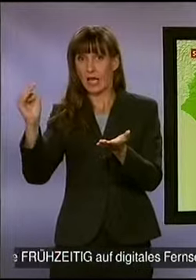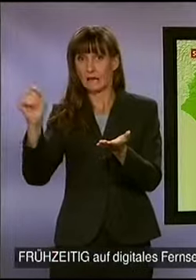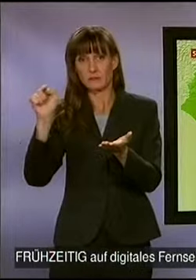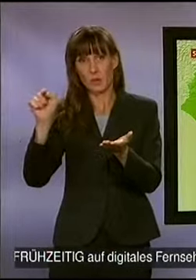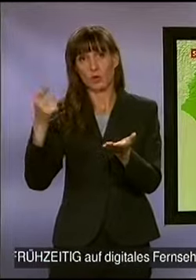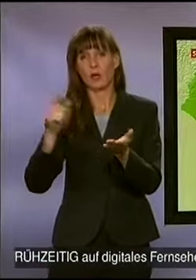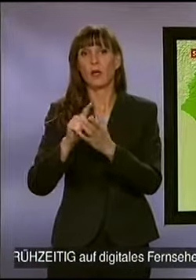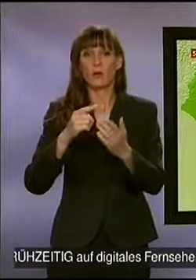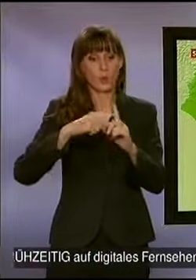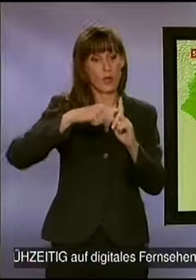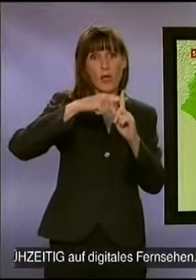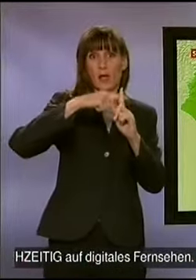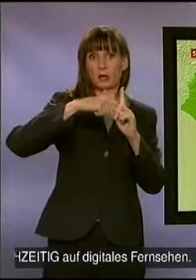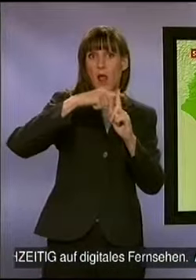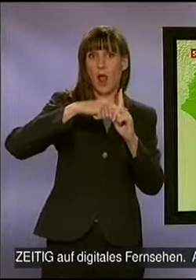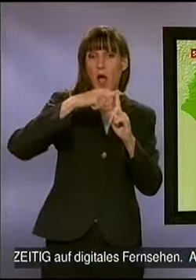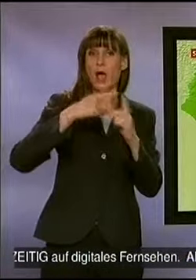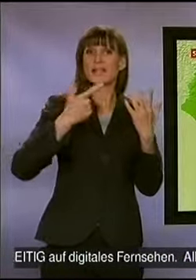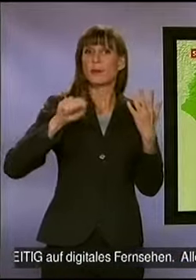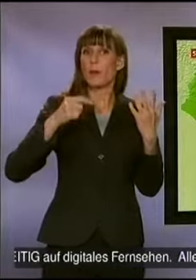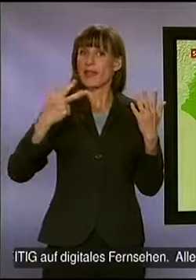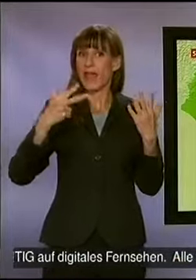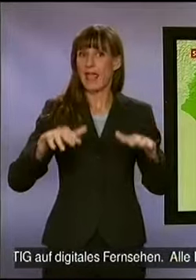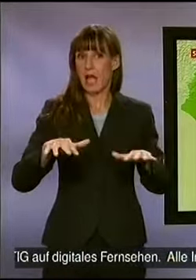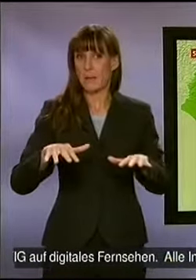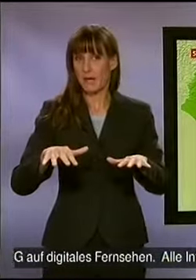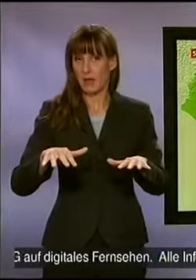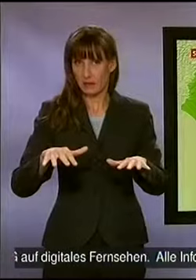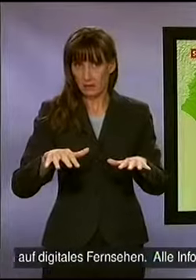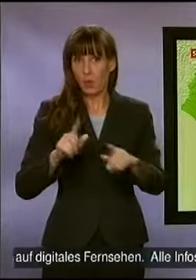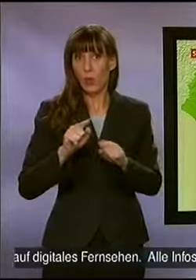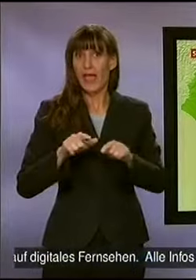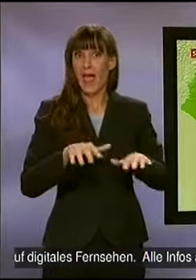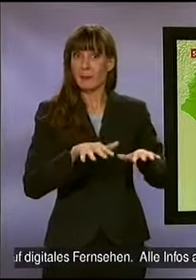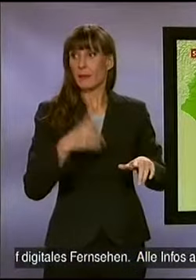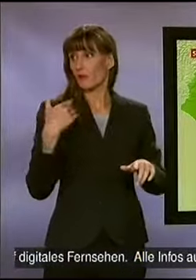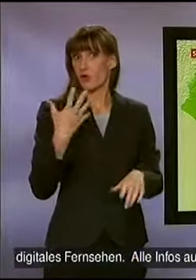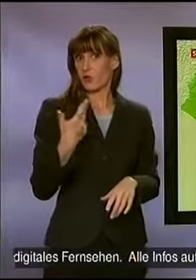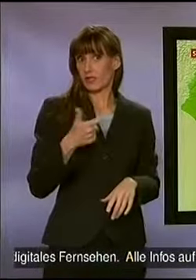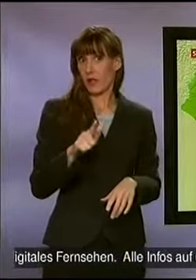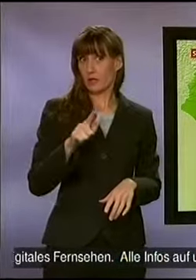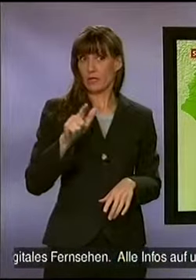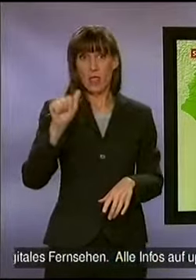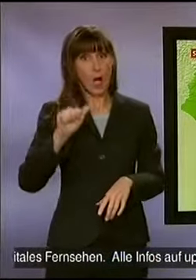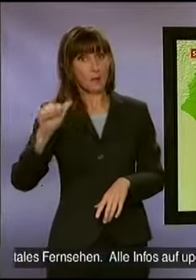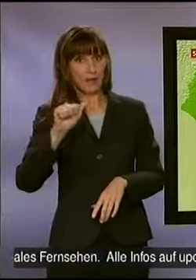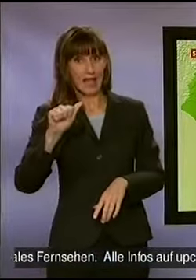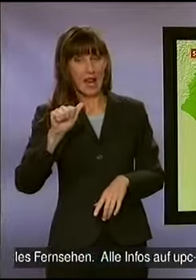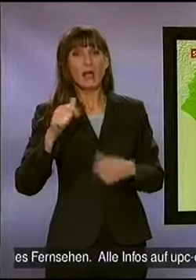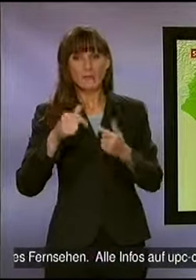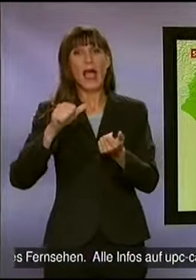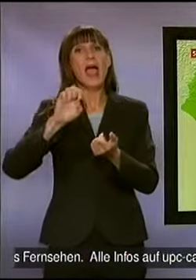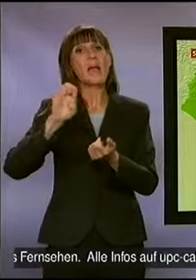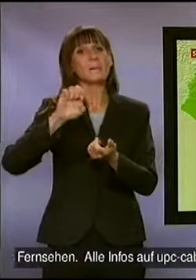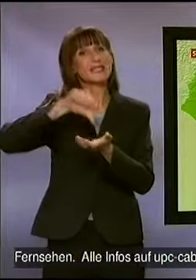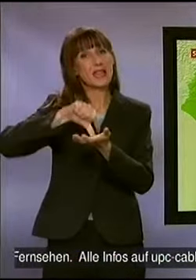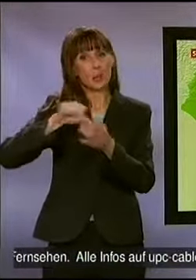7,3 auf der Richterskala. Beim Beben vom 25. April war das Epizentrum etwas weiter westlich. Und das